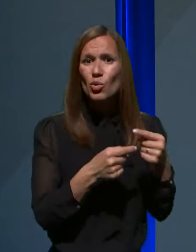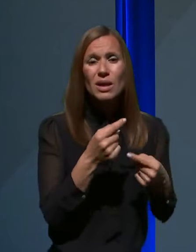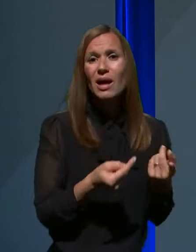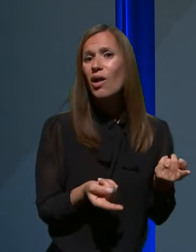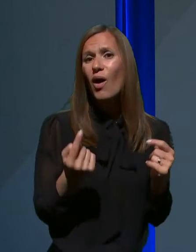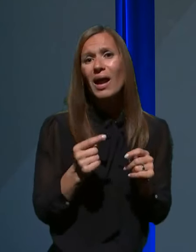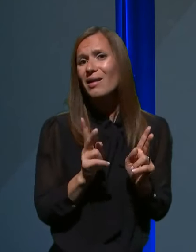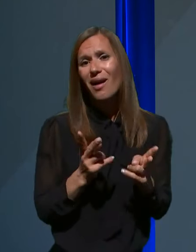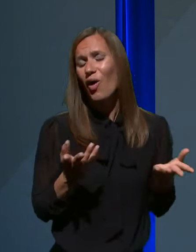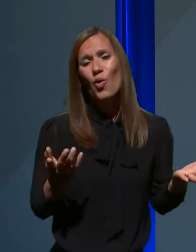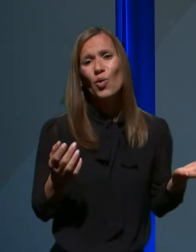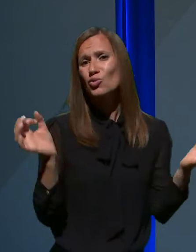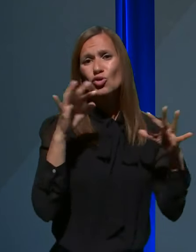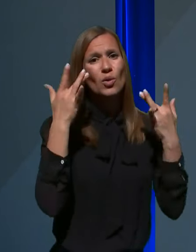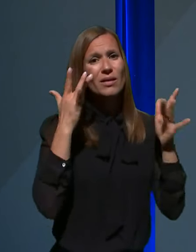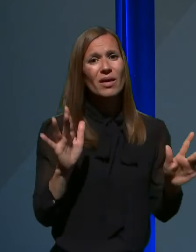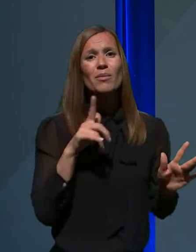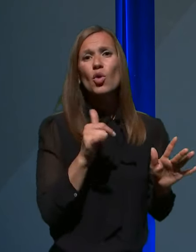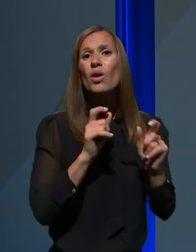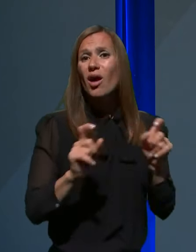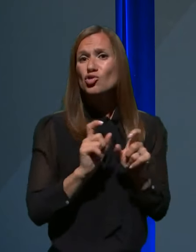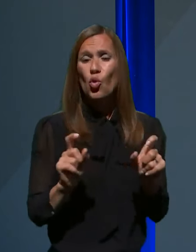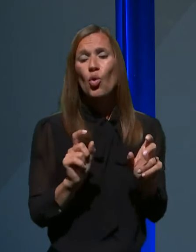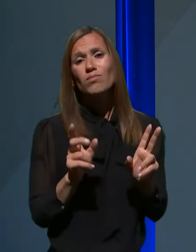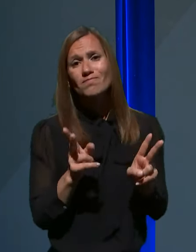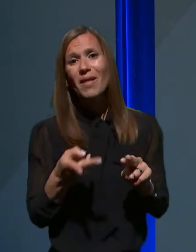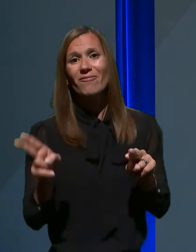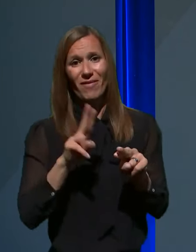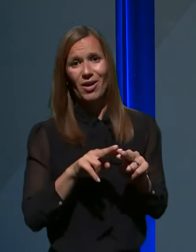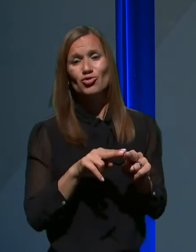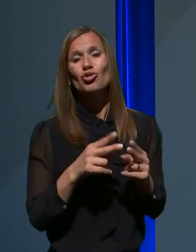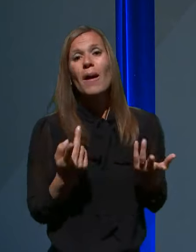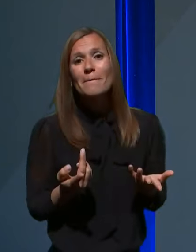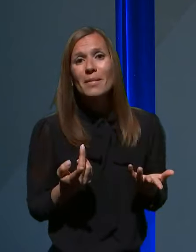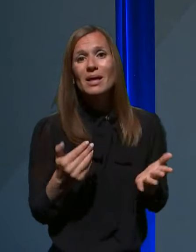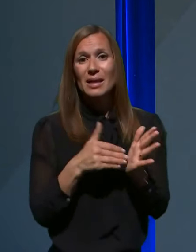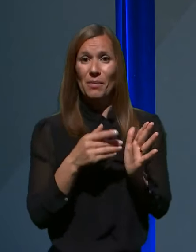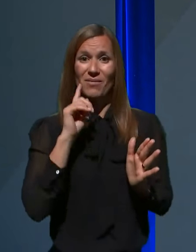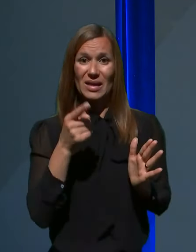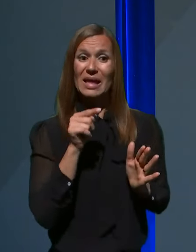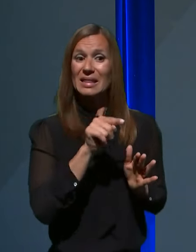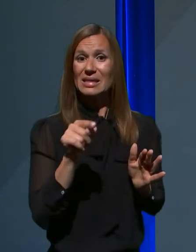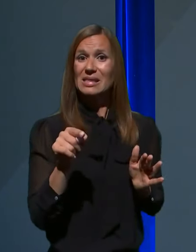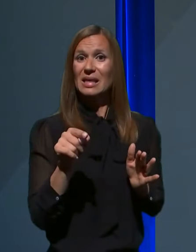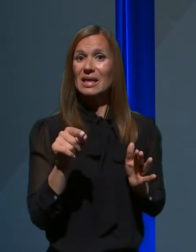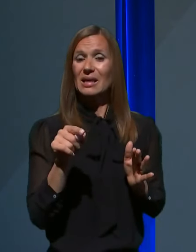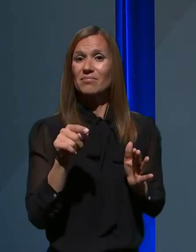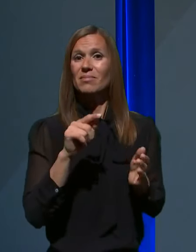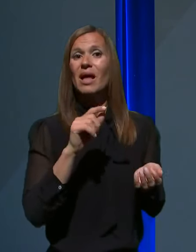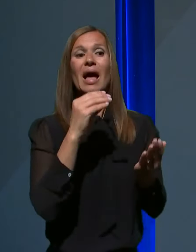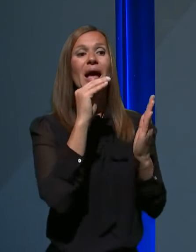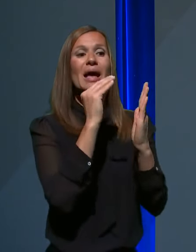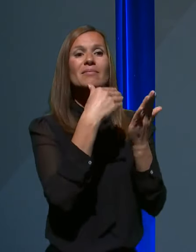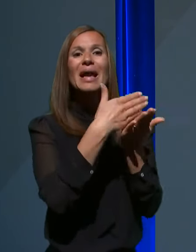Se pravi, tu je lahko razlogov več in vedeti je treba, da tisti, ki razporejajo in